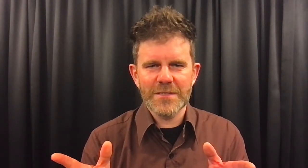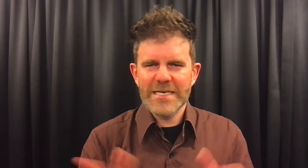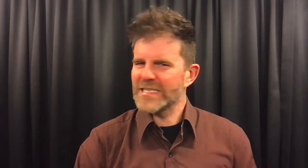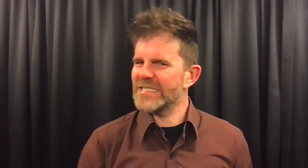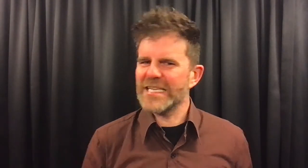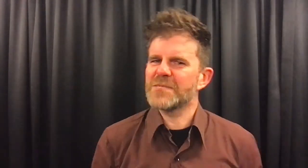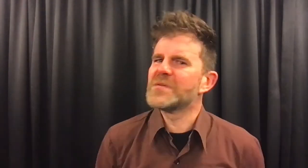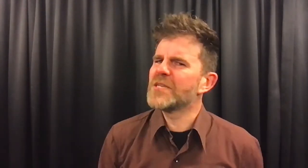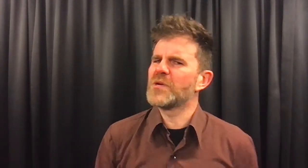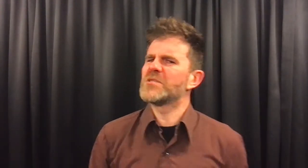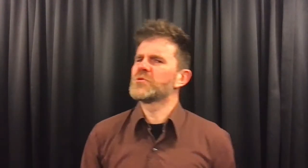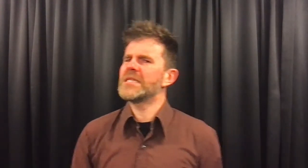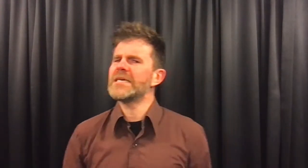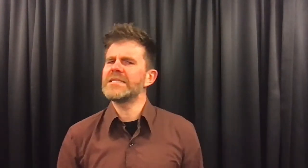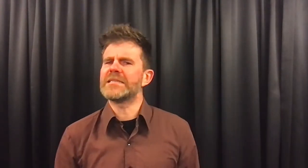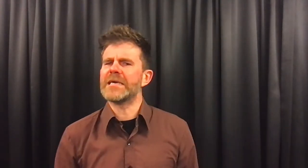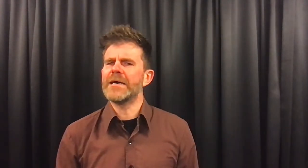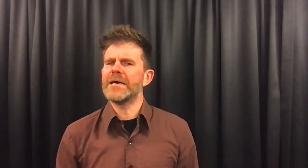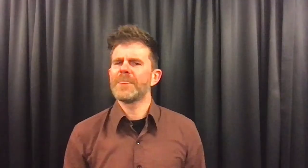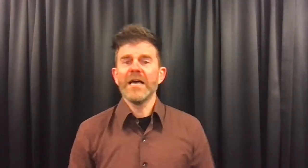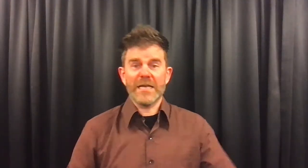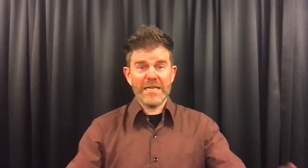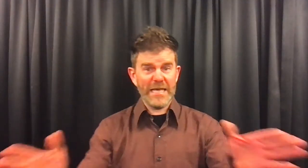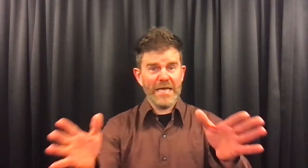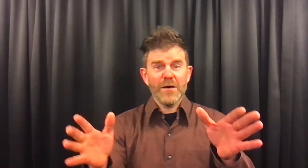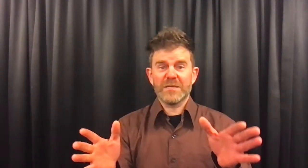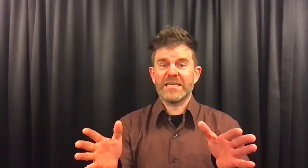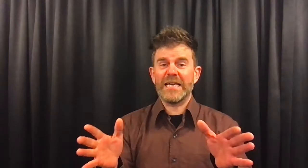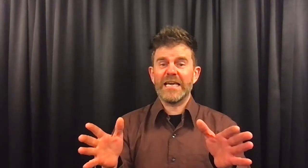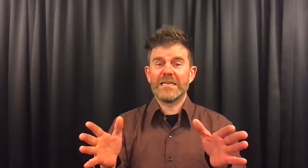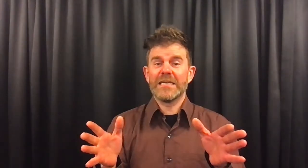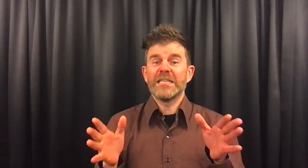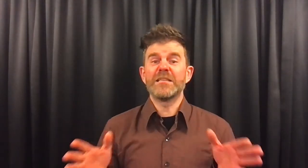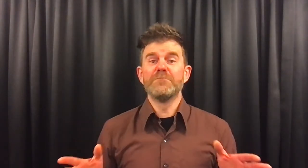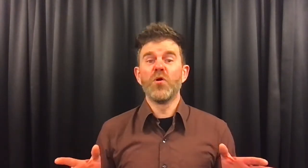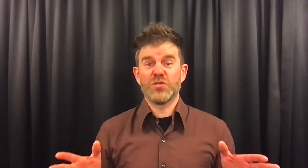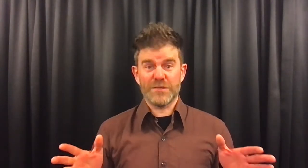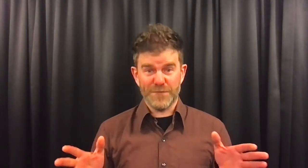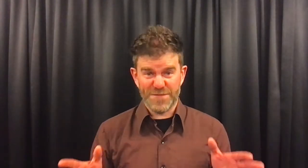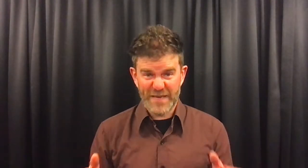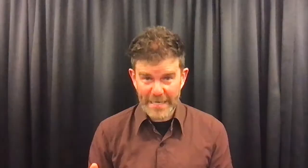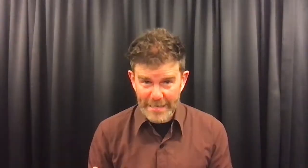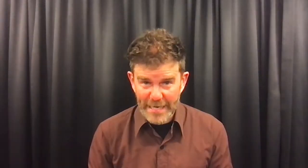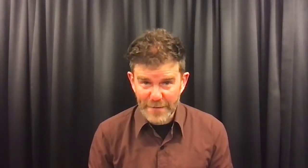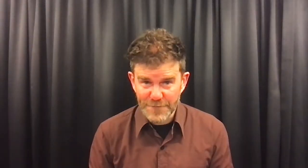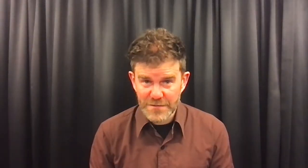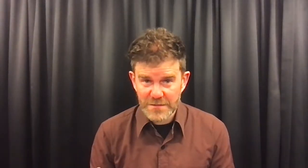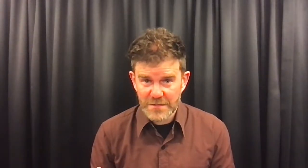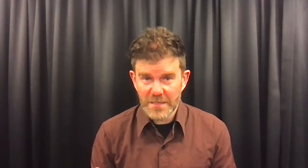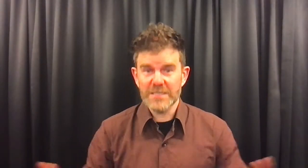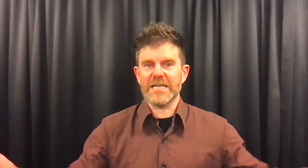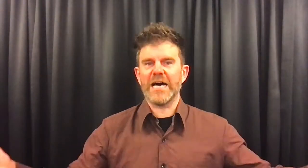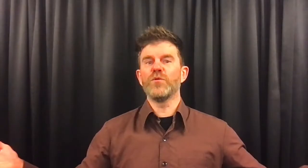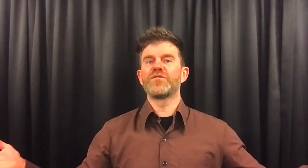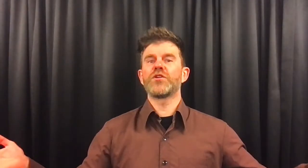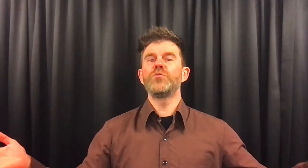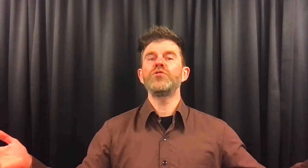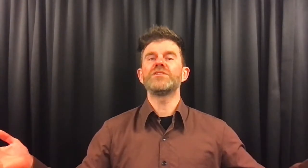Dat is misschien nog niet zo'n slecht idee, hè. Ah, nee, Want degene die de mooiste veren heeft, daarover kunnen we ruzie